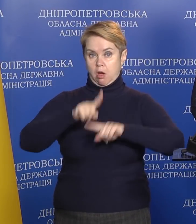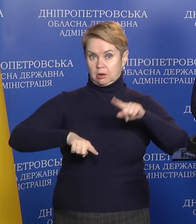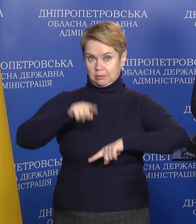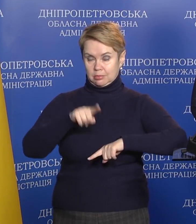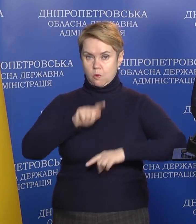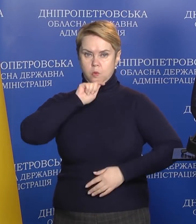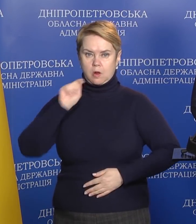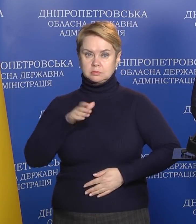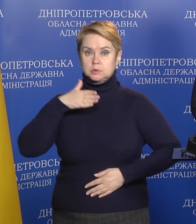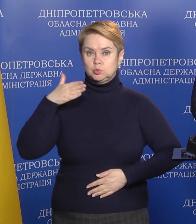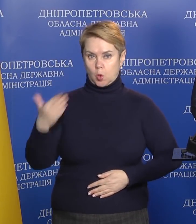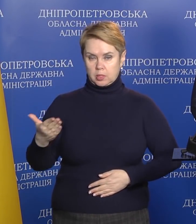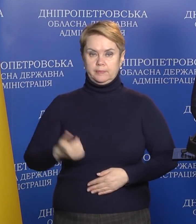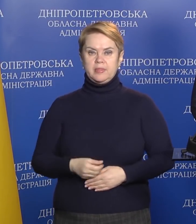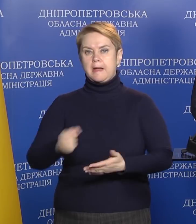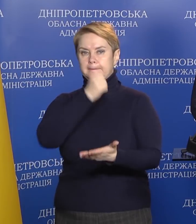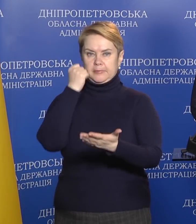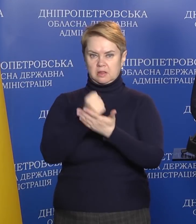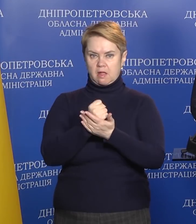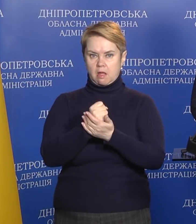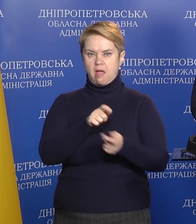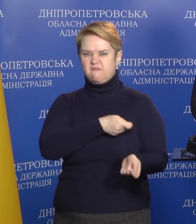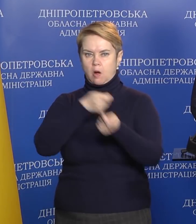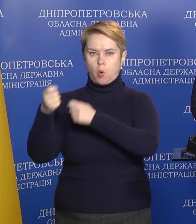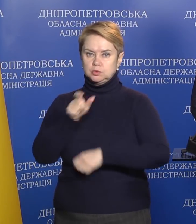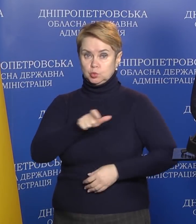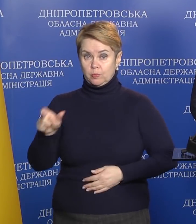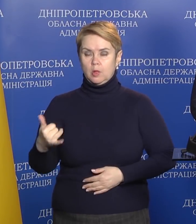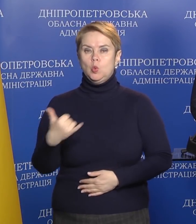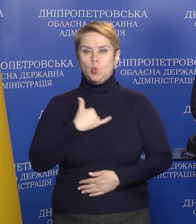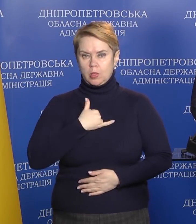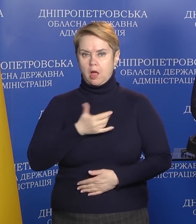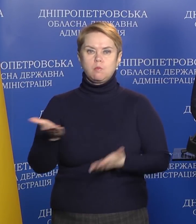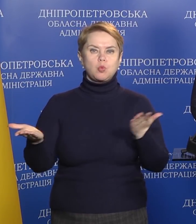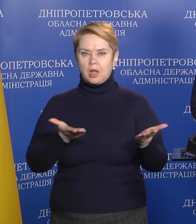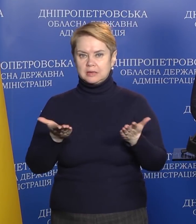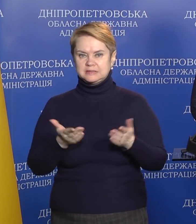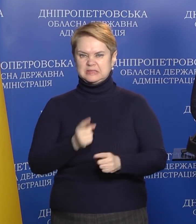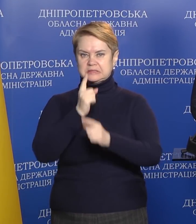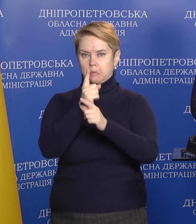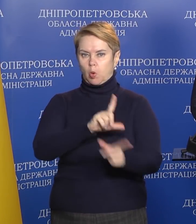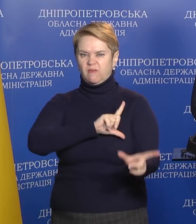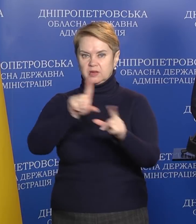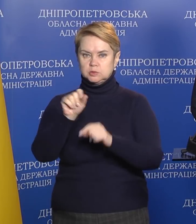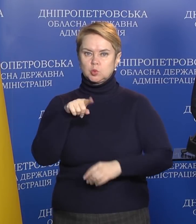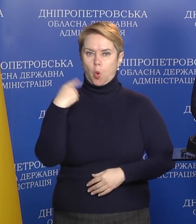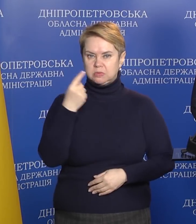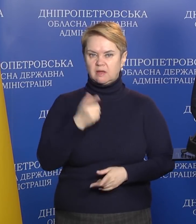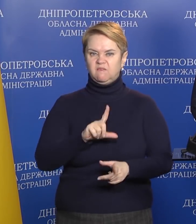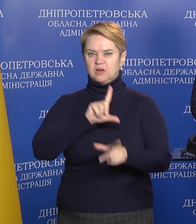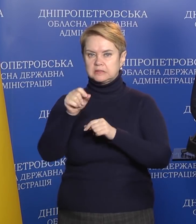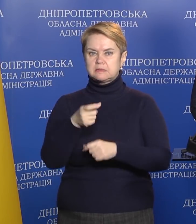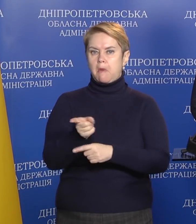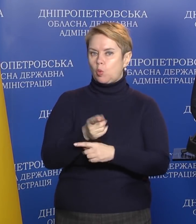українська сторона, підтверджує евакуацію. І у нас будь-яких заборон виїхати з області або